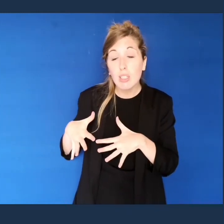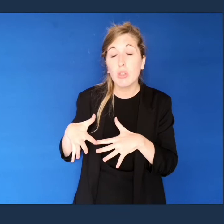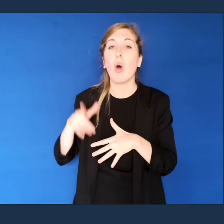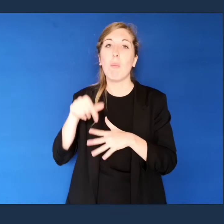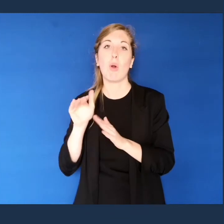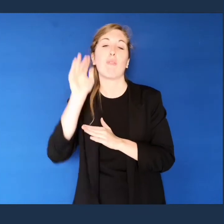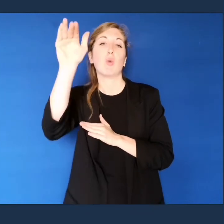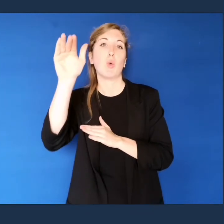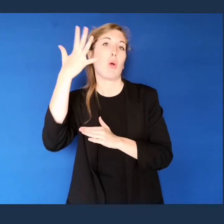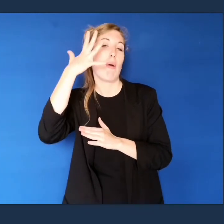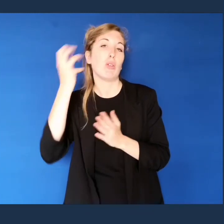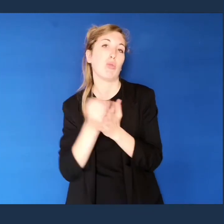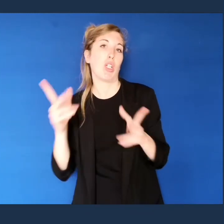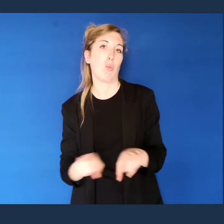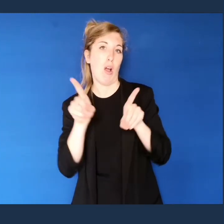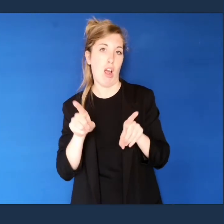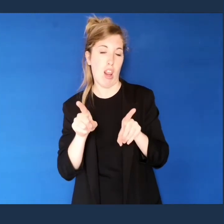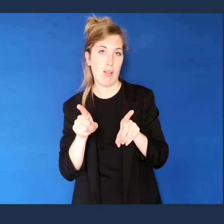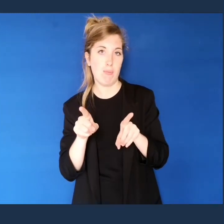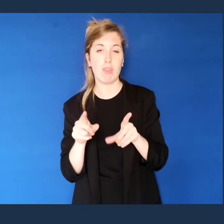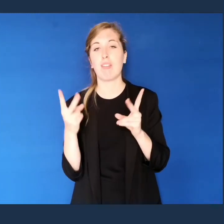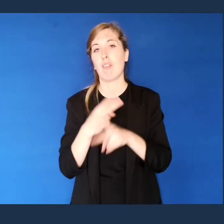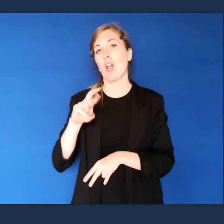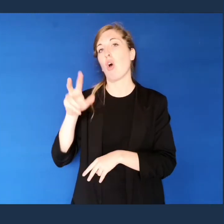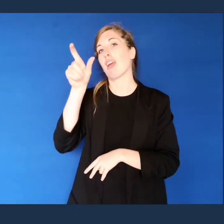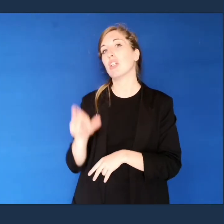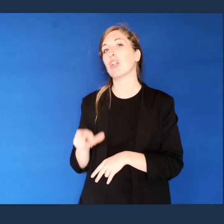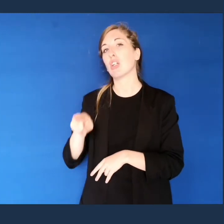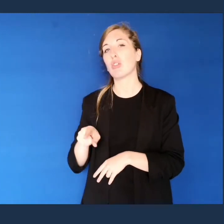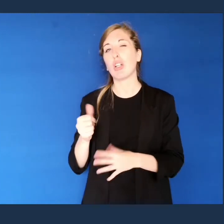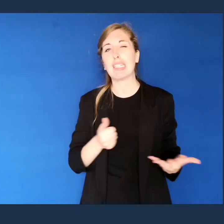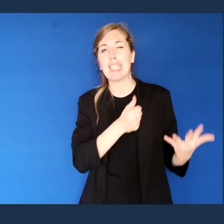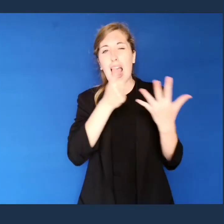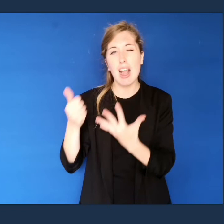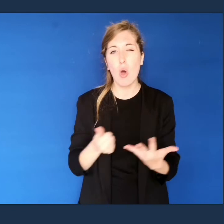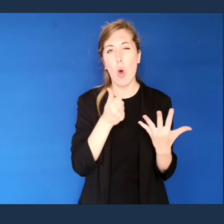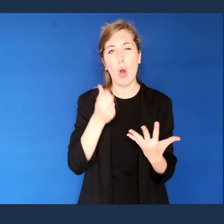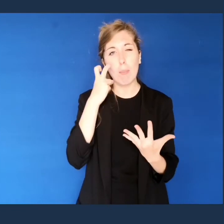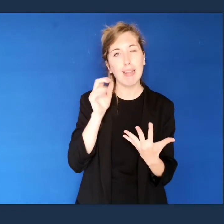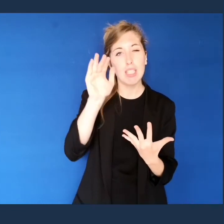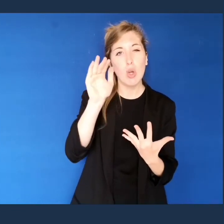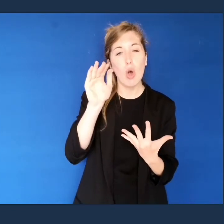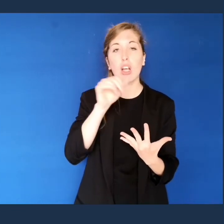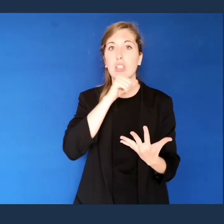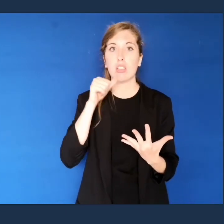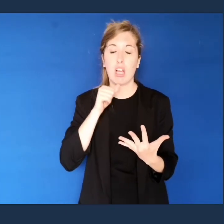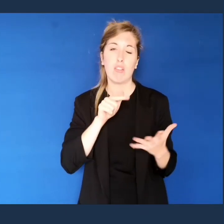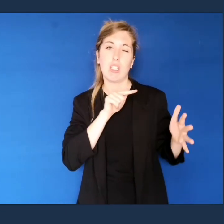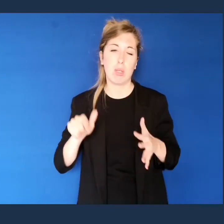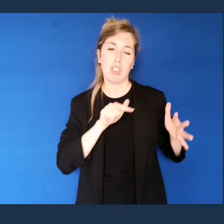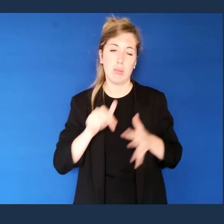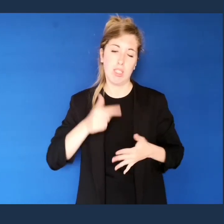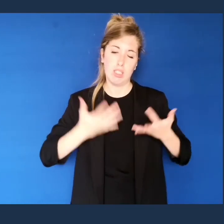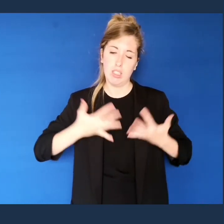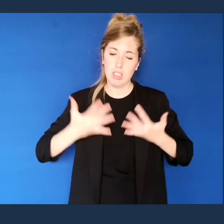passato. A dire il vero, a Richardson servivano settimane di calcoli per fare una previsione di sei ore.